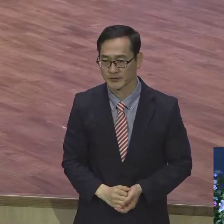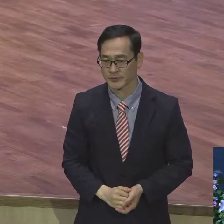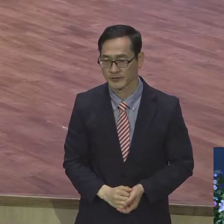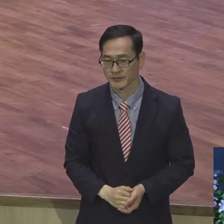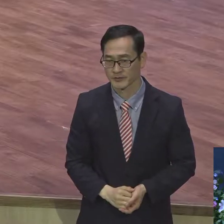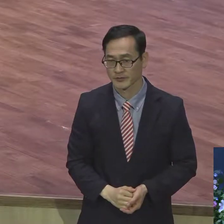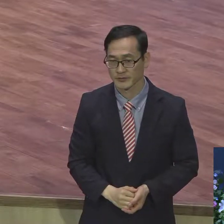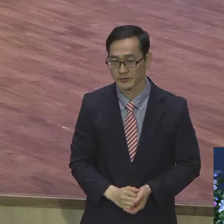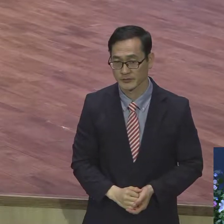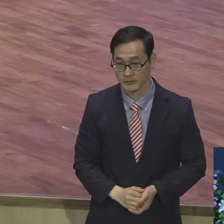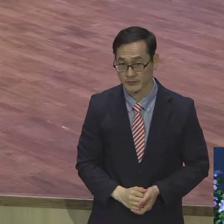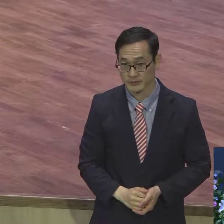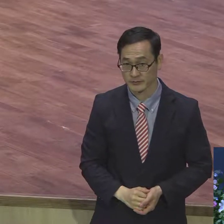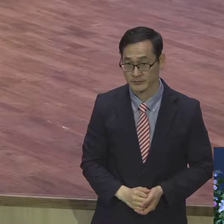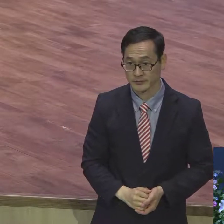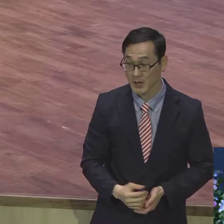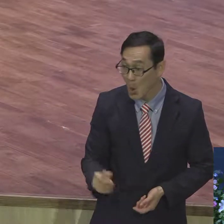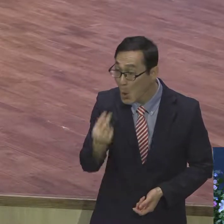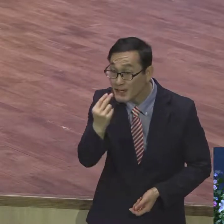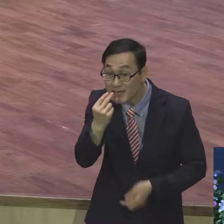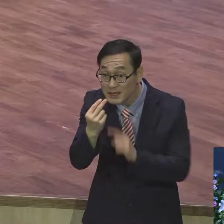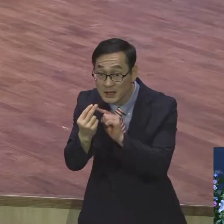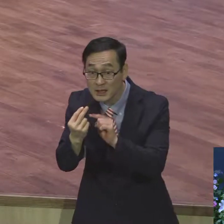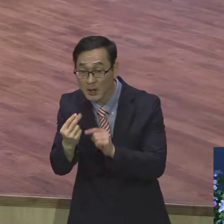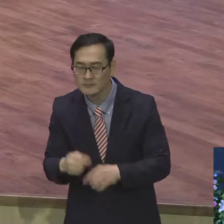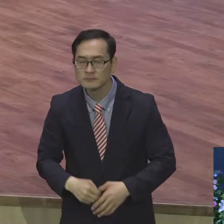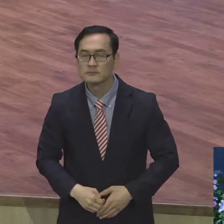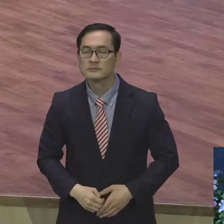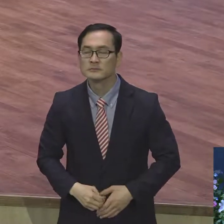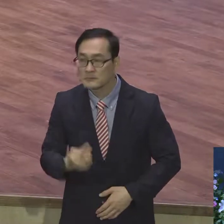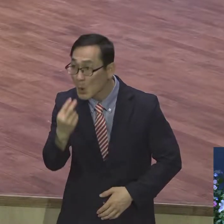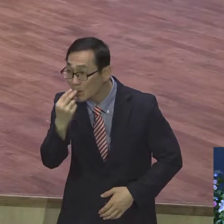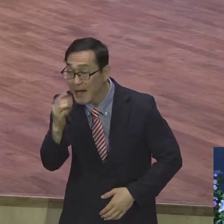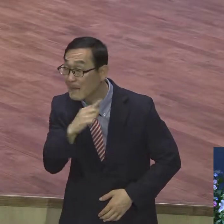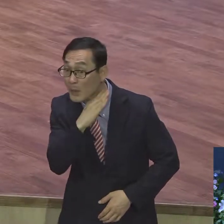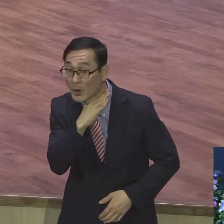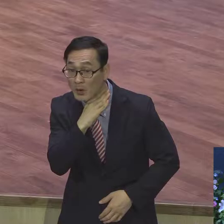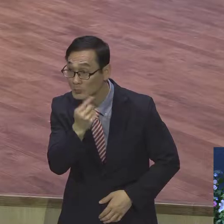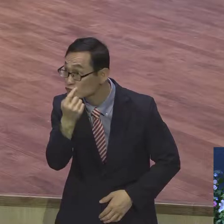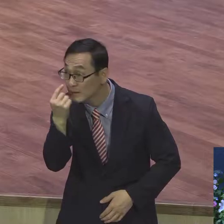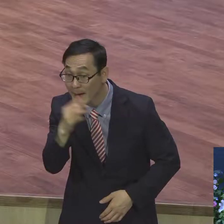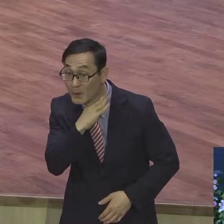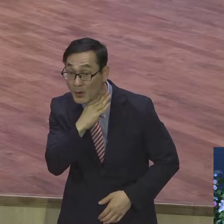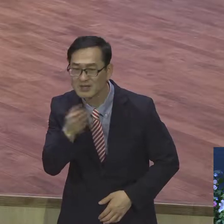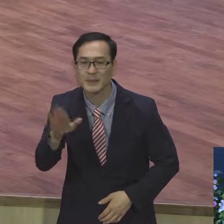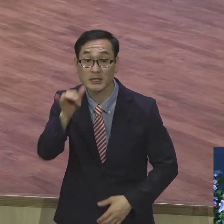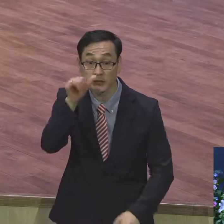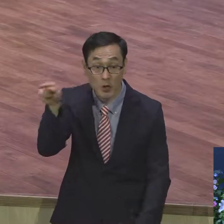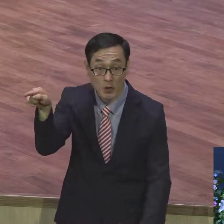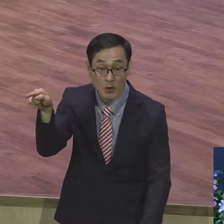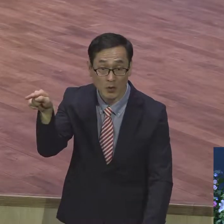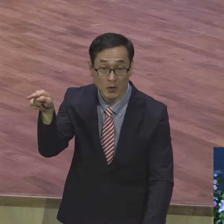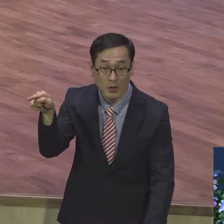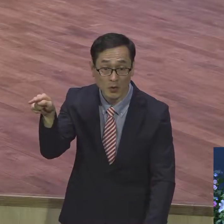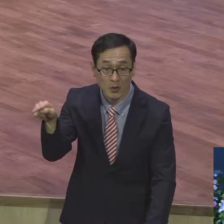존재한다고요. 공기가 눈이 안 보이도 존재한다고요. 마음이 정신이 생각이 눈이 안 보이도